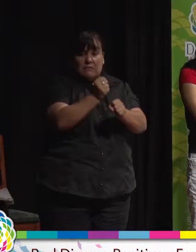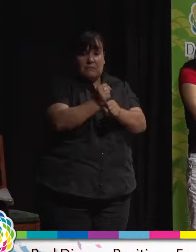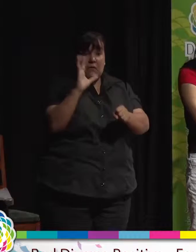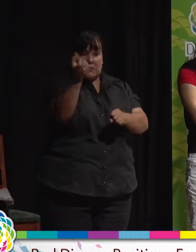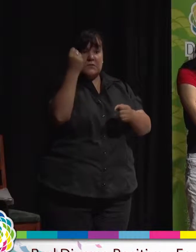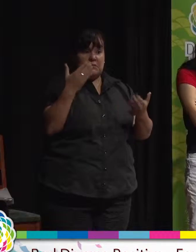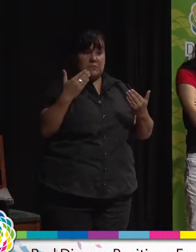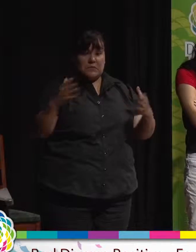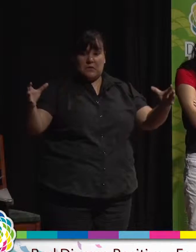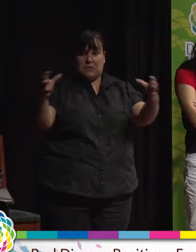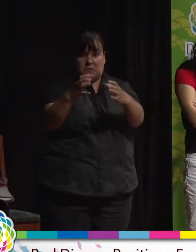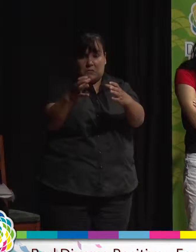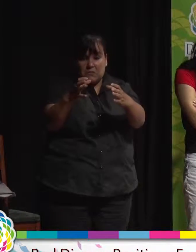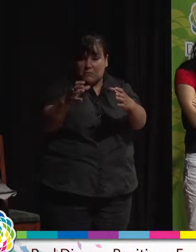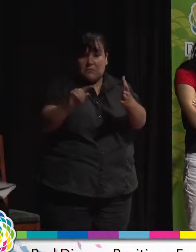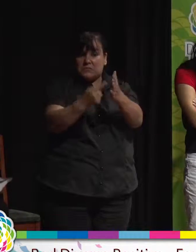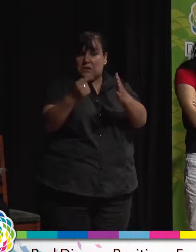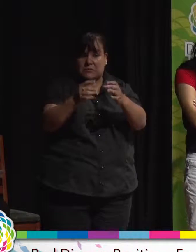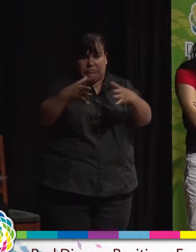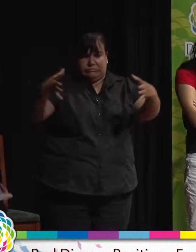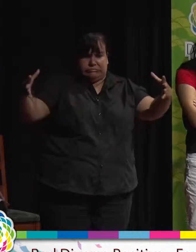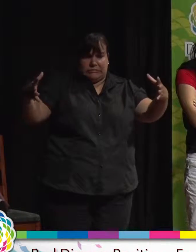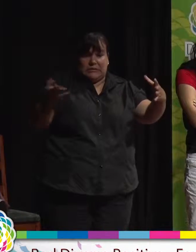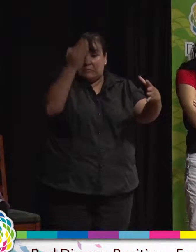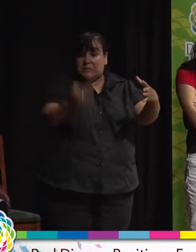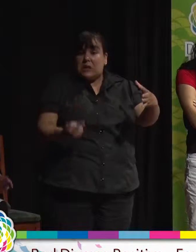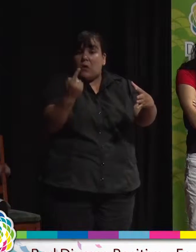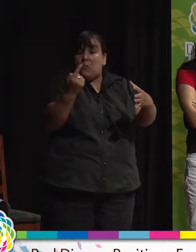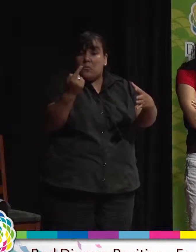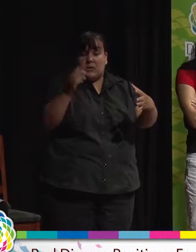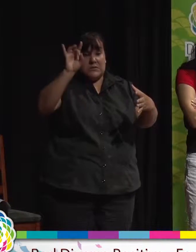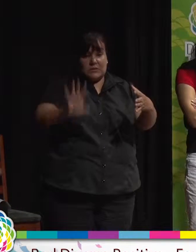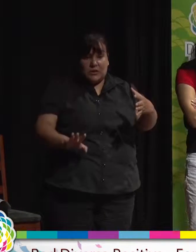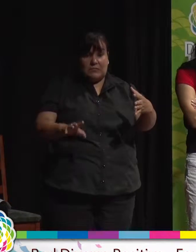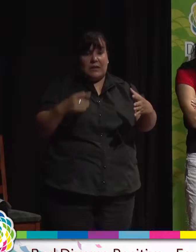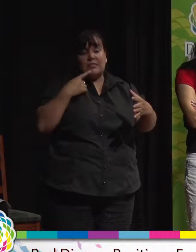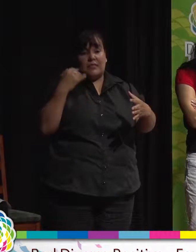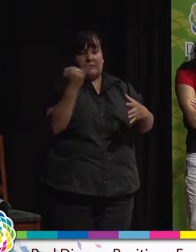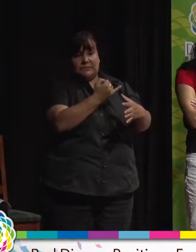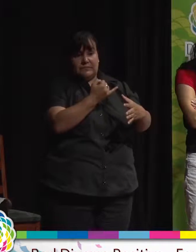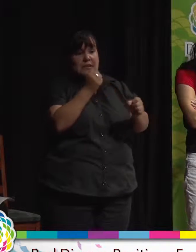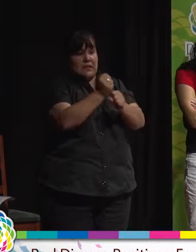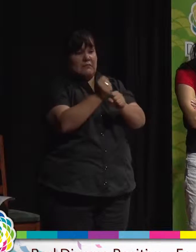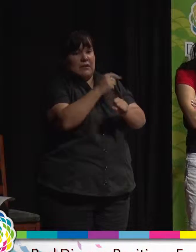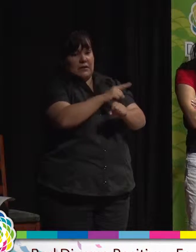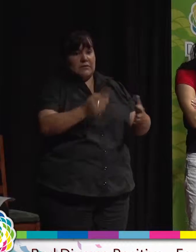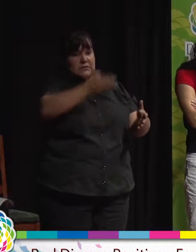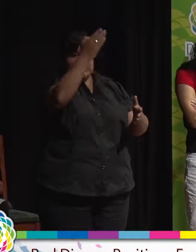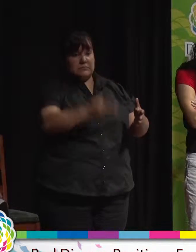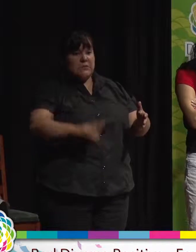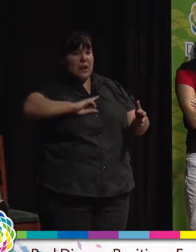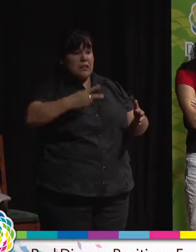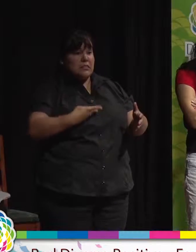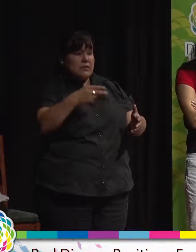es una ciudad. Así que ahí les quiero aclarar a todos ustedes de la discriminación que sufrimos las chicas por medio del